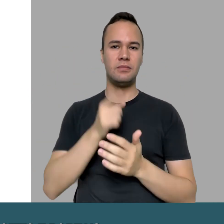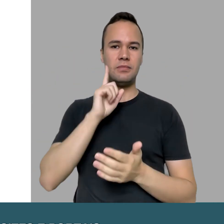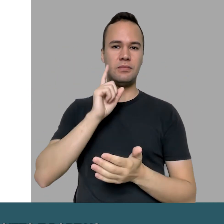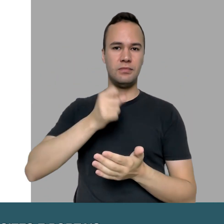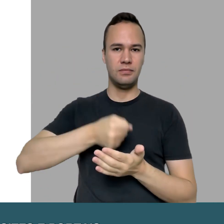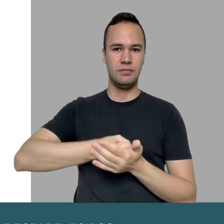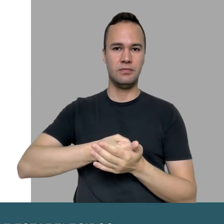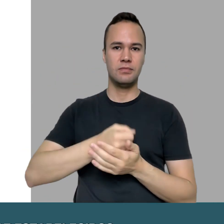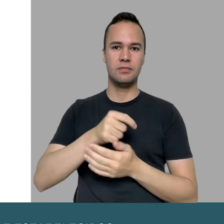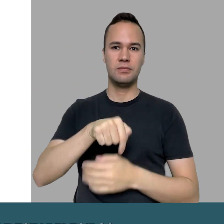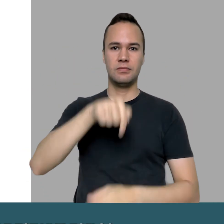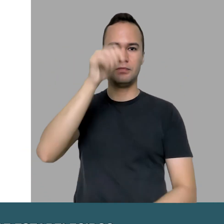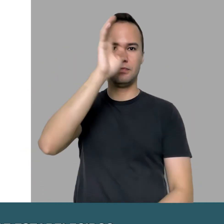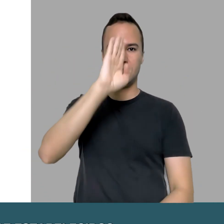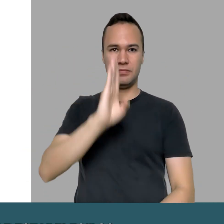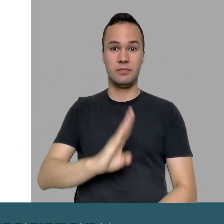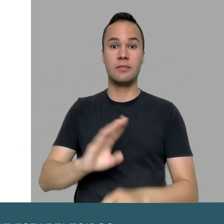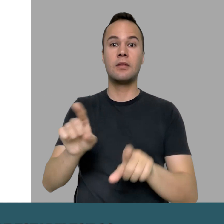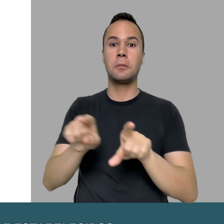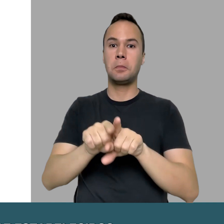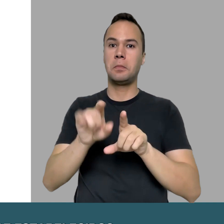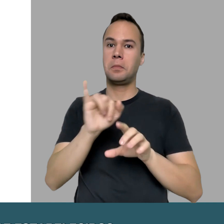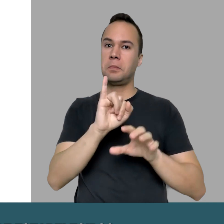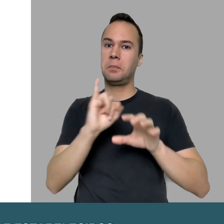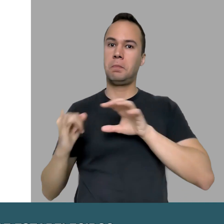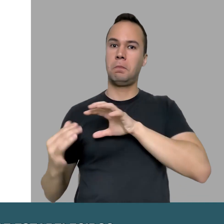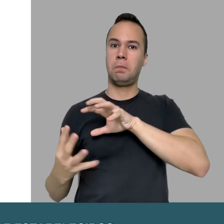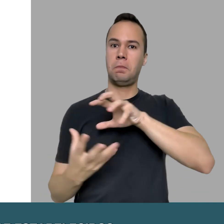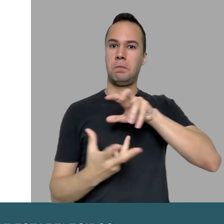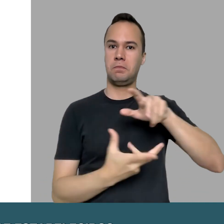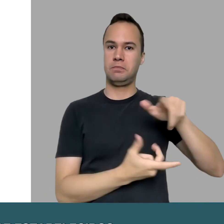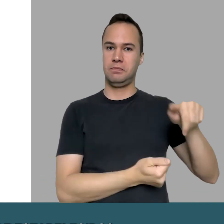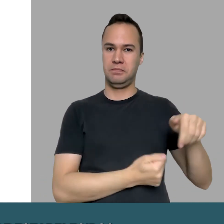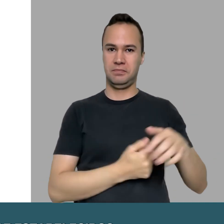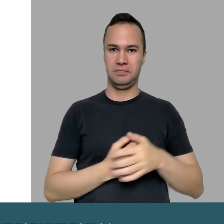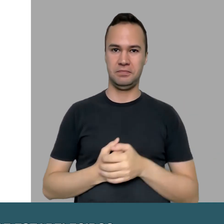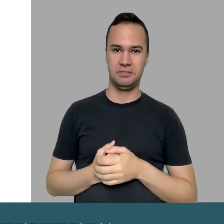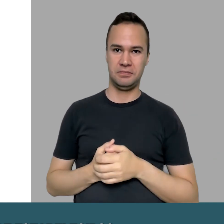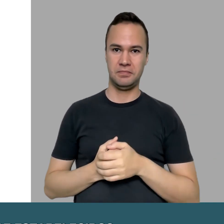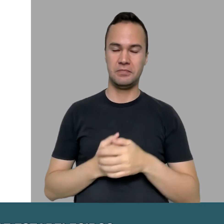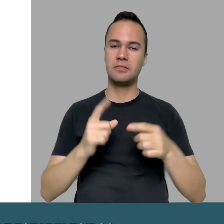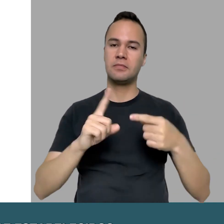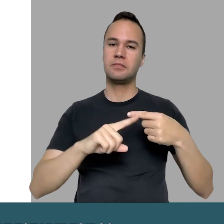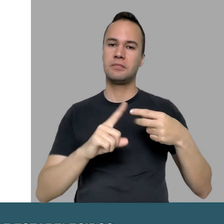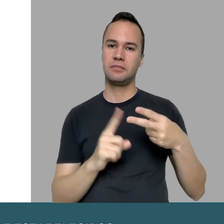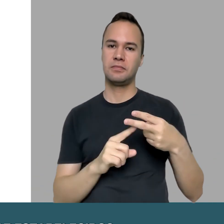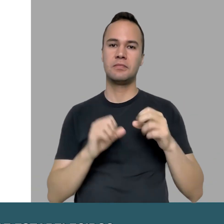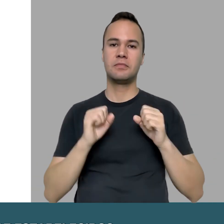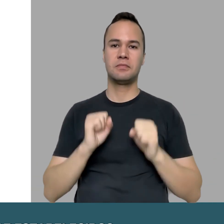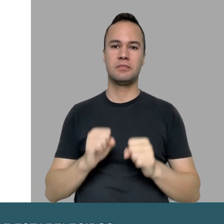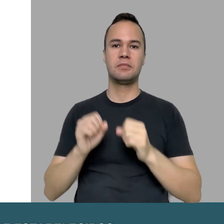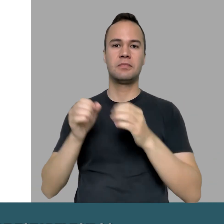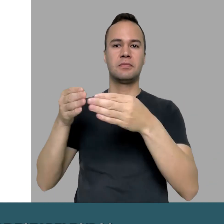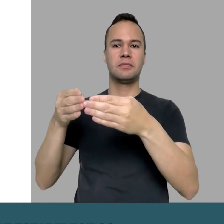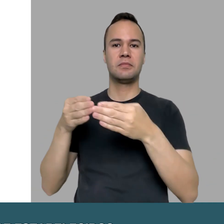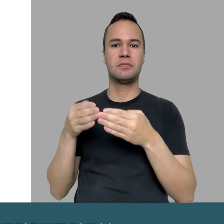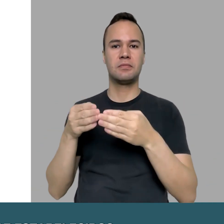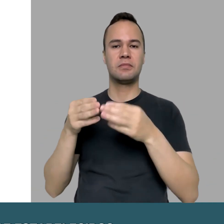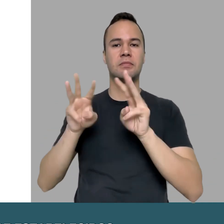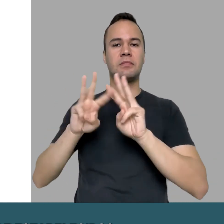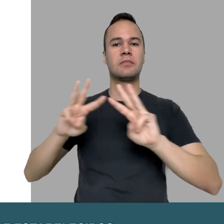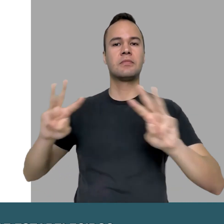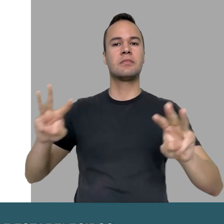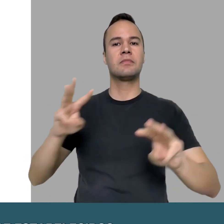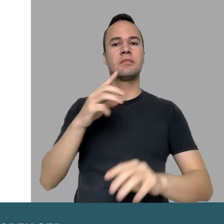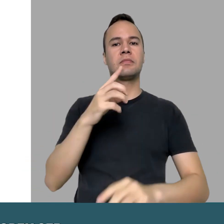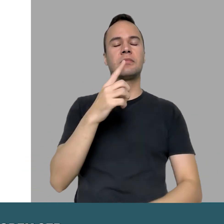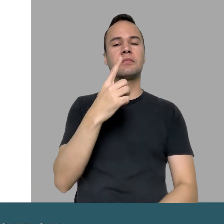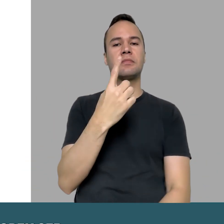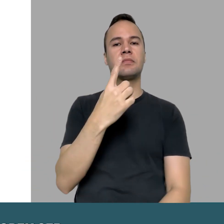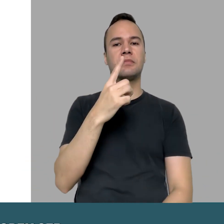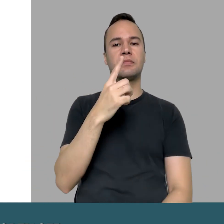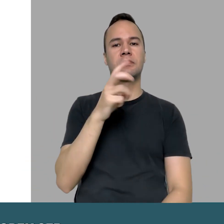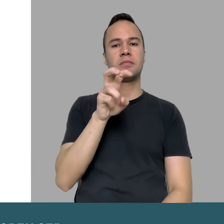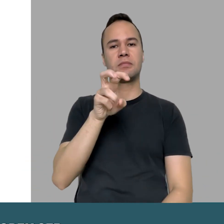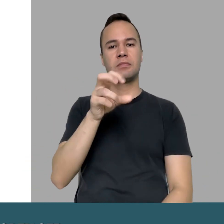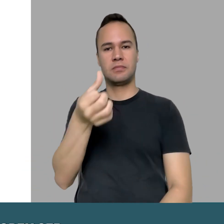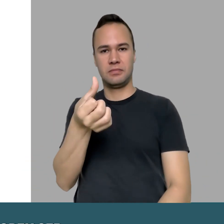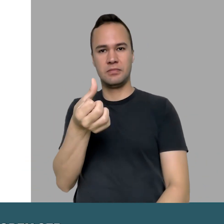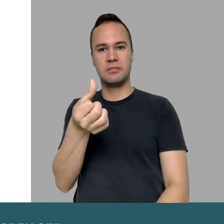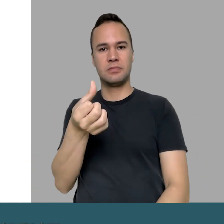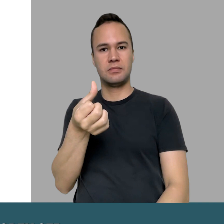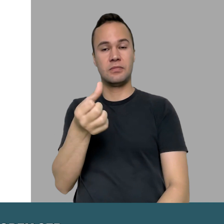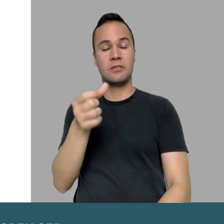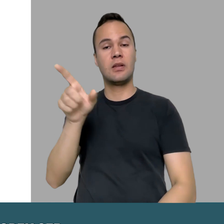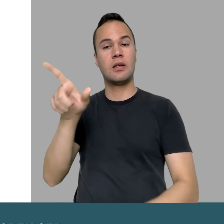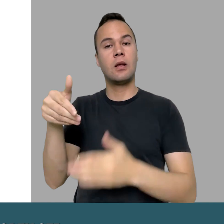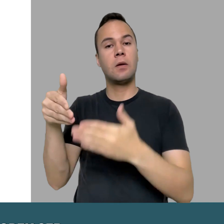critérios de acessibilidade estabelecidos nacional e internacionalmente. Ambos podem ser